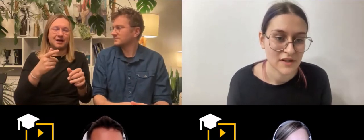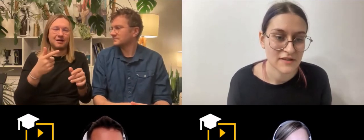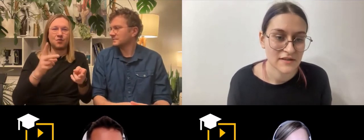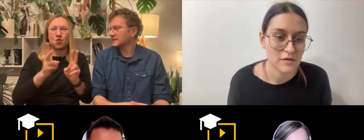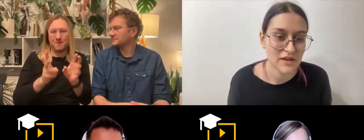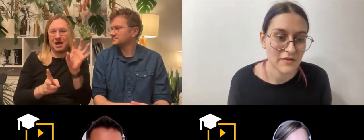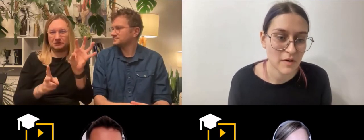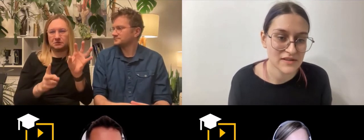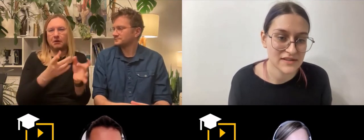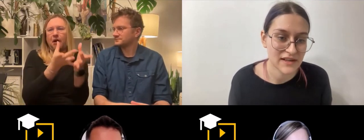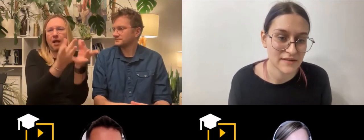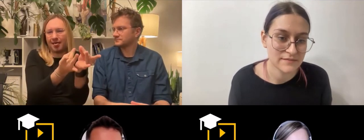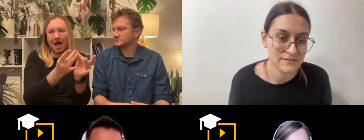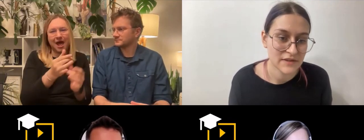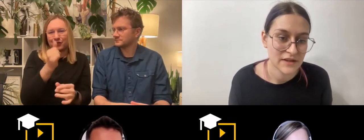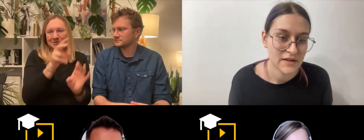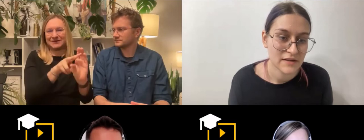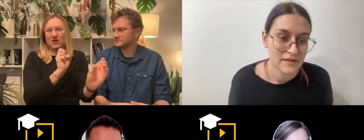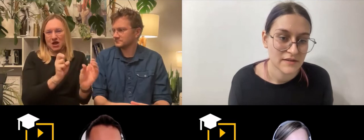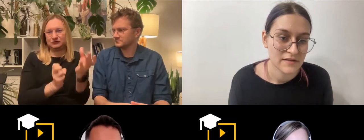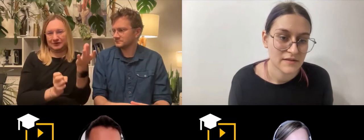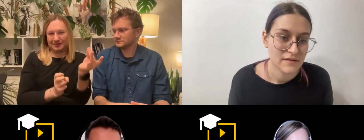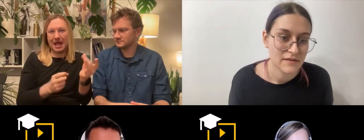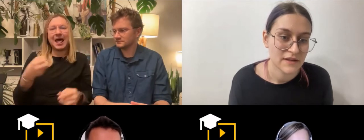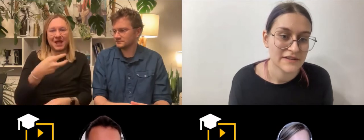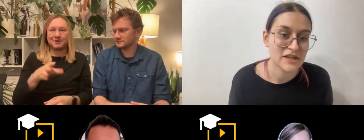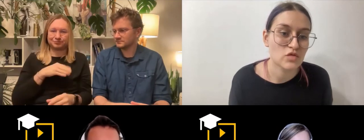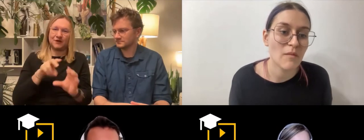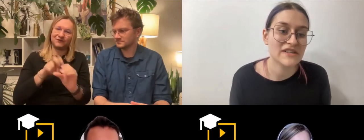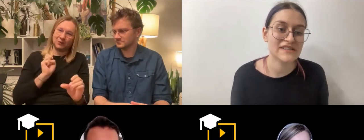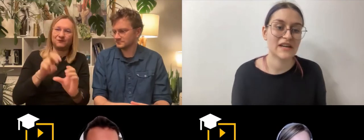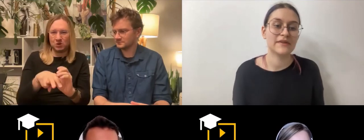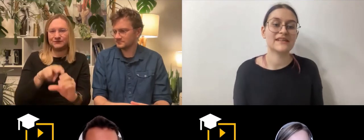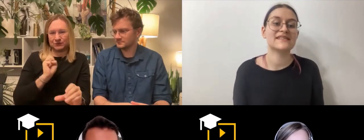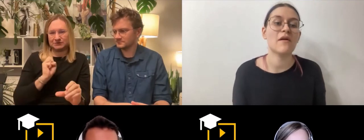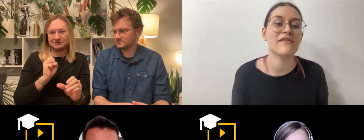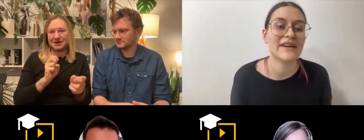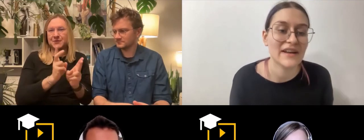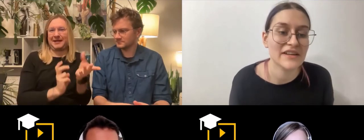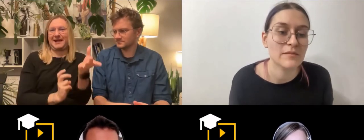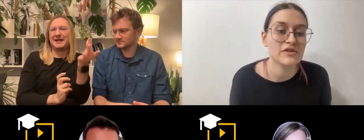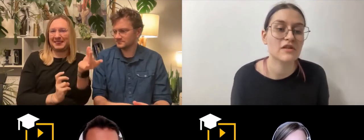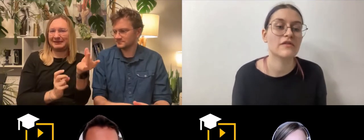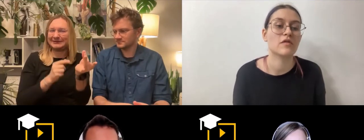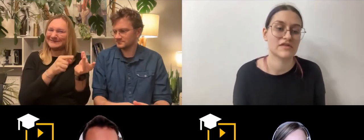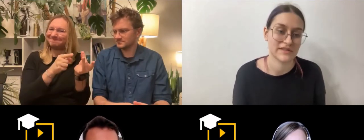Tutaj w Polsce też tłumacz jest jakby na stałe w ekranie i nie można go wyłączyć.